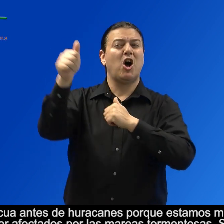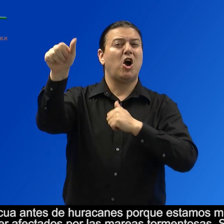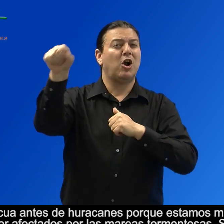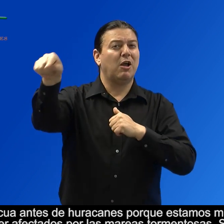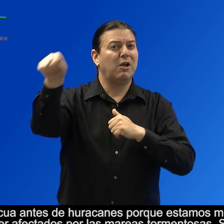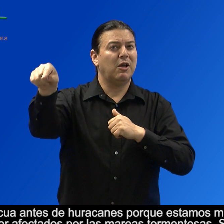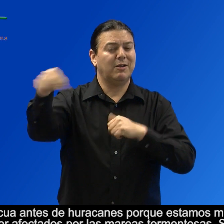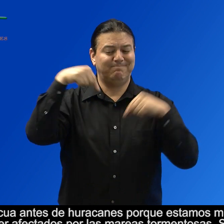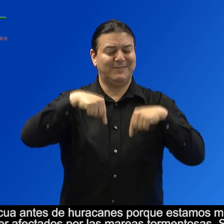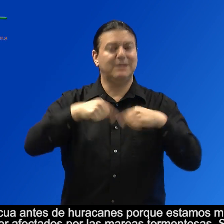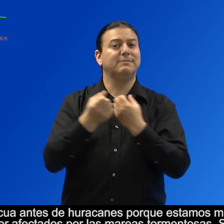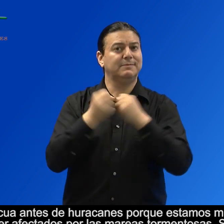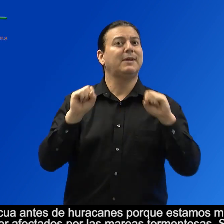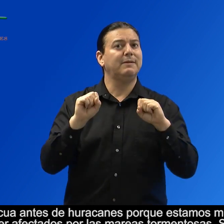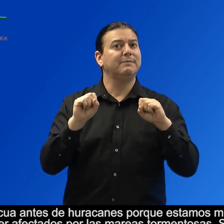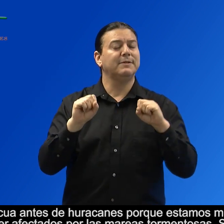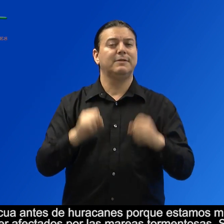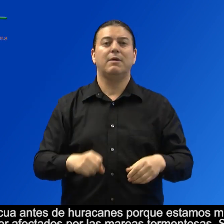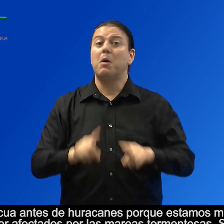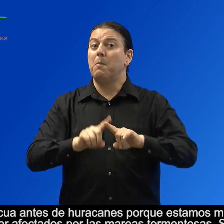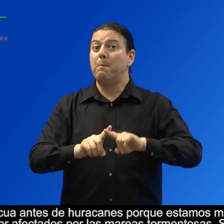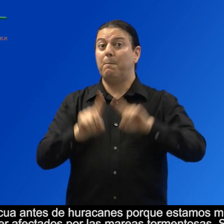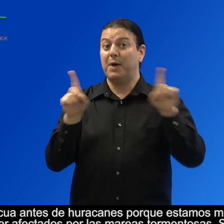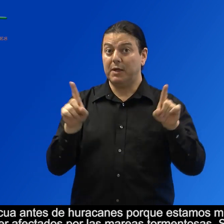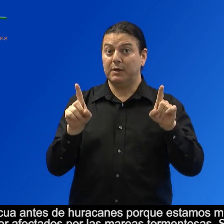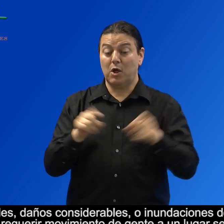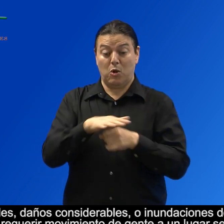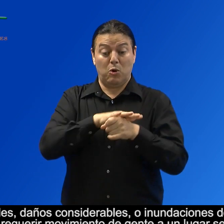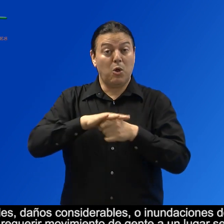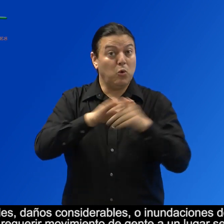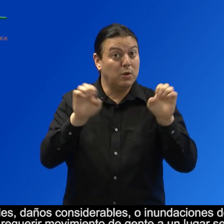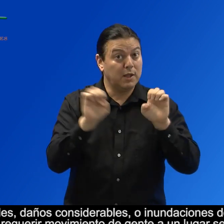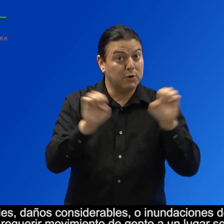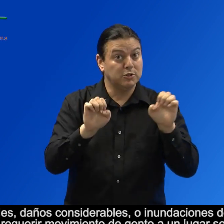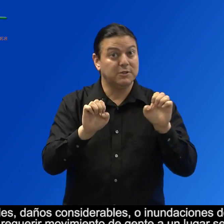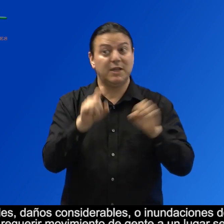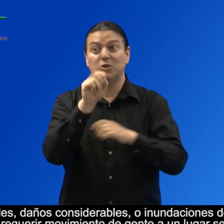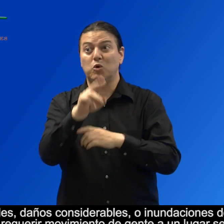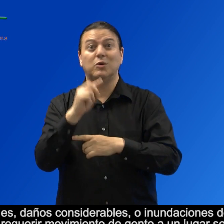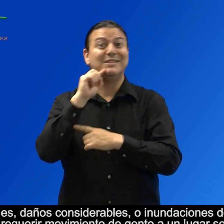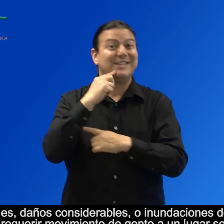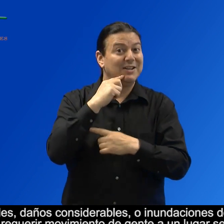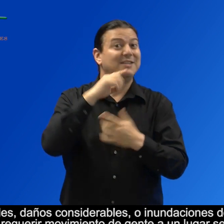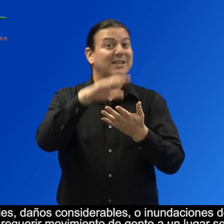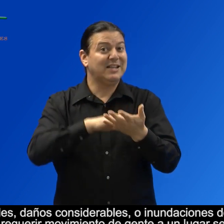afectados por las mareas tormentosas. Sin embargo, emergencias locales, daños considerables